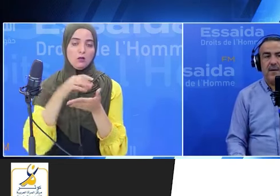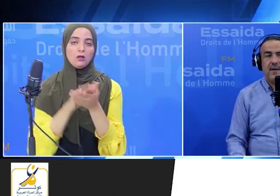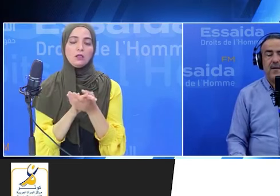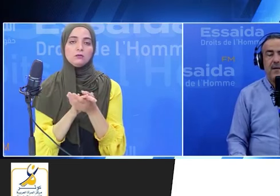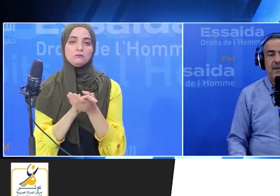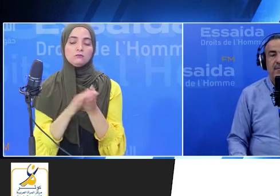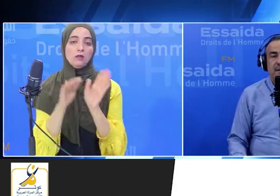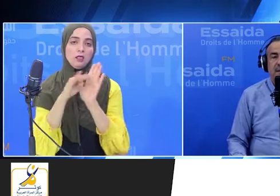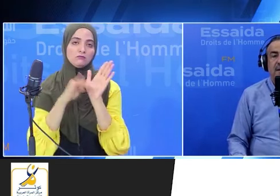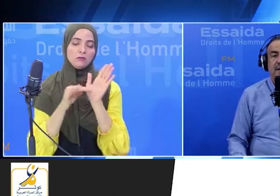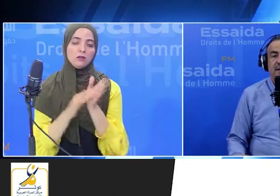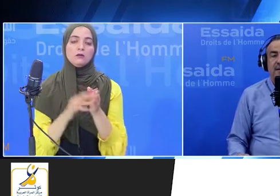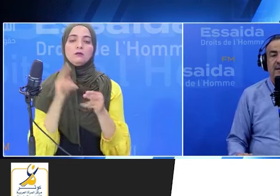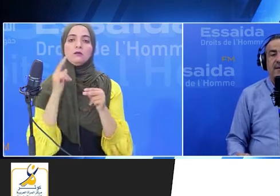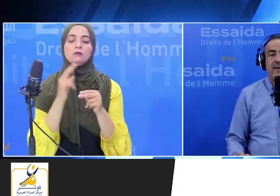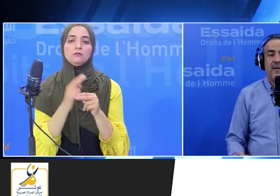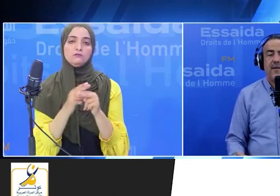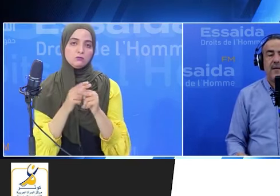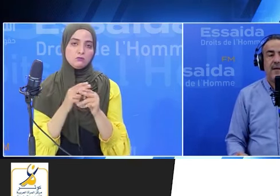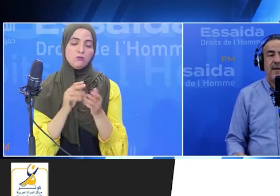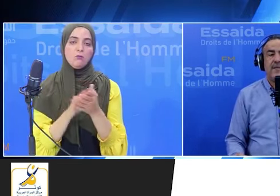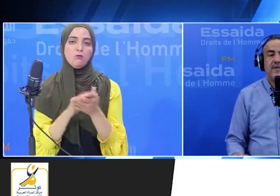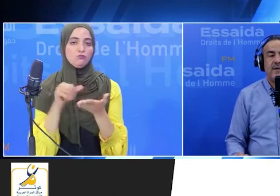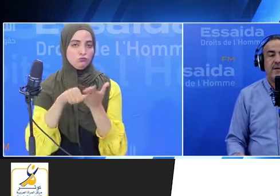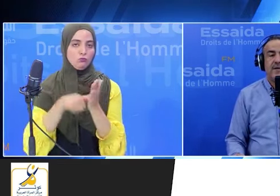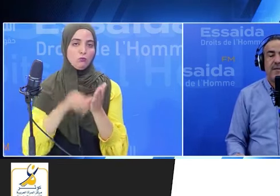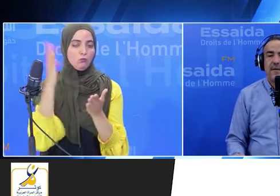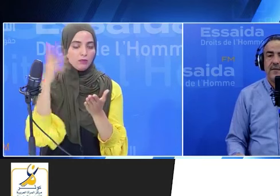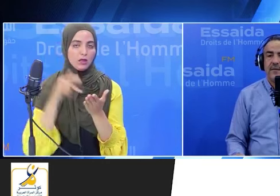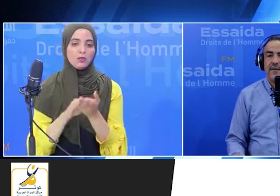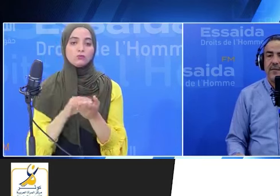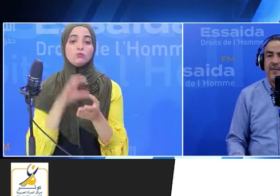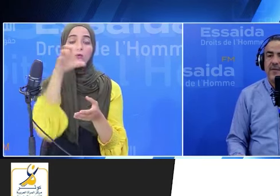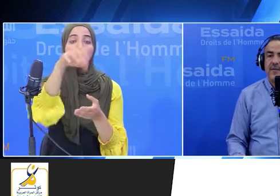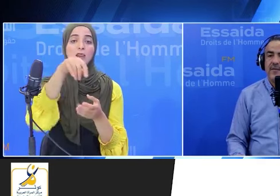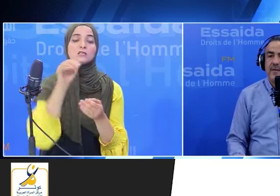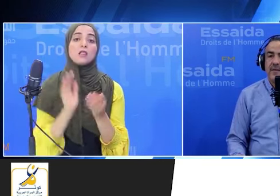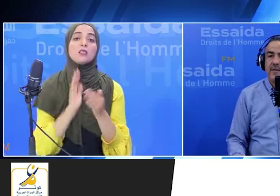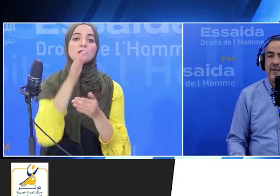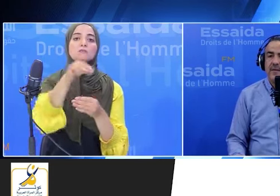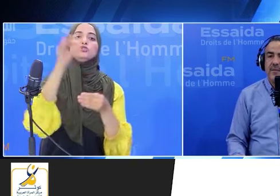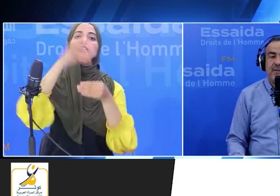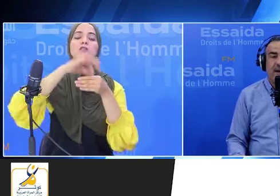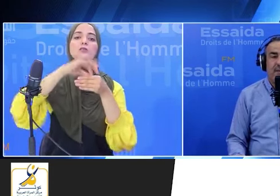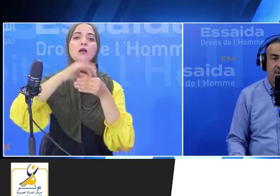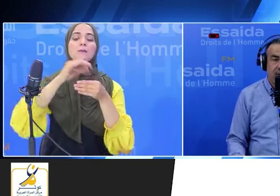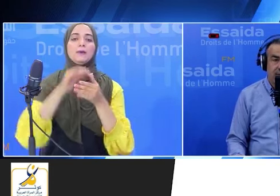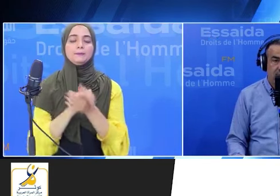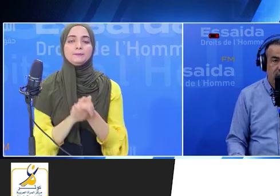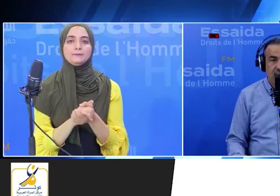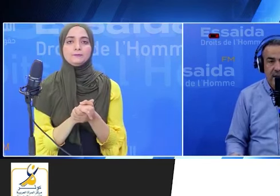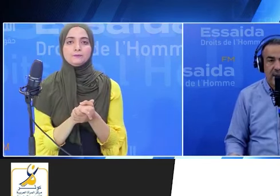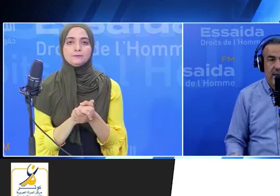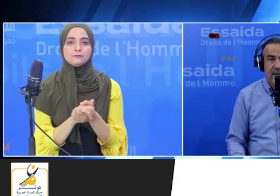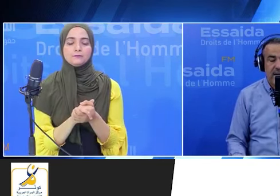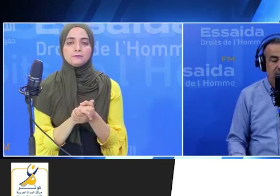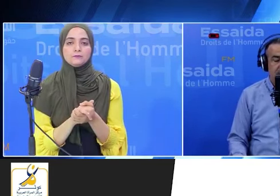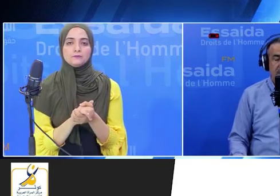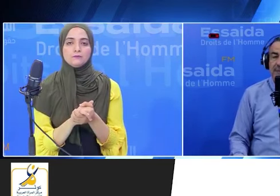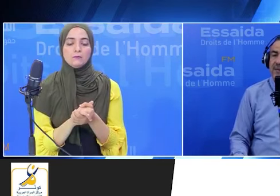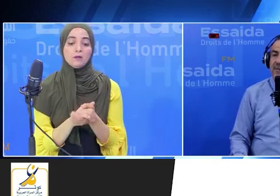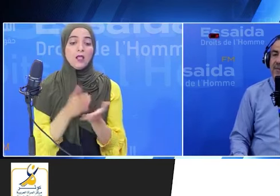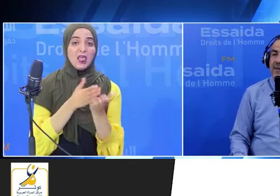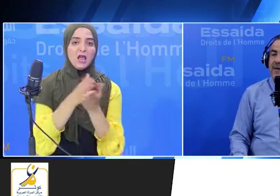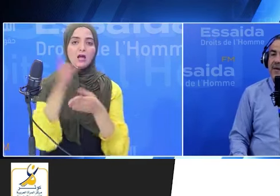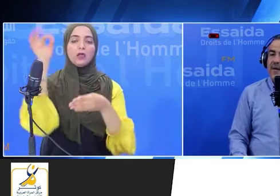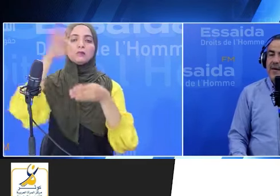لك مكان اللي تمشيله نهار 17 ديسمبر مش تقوم بيه بالعمل الانتخابي متاعك وحق الانتخاب